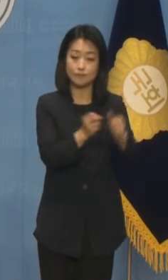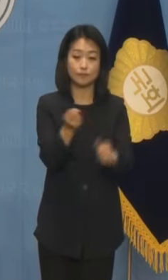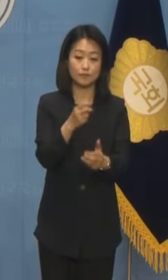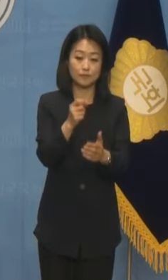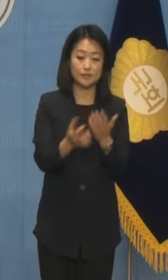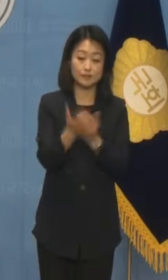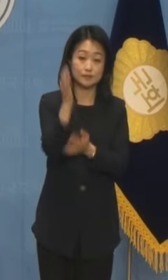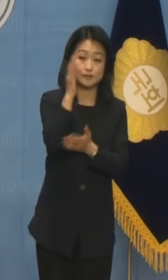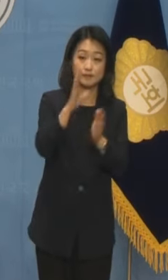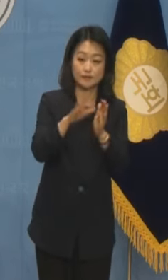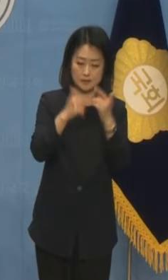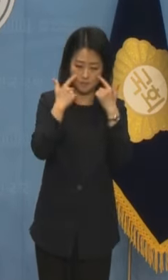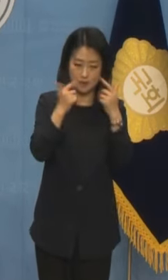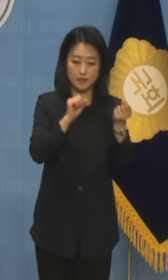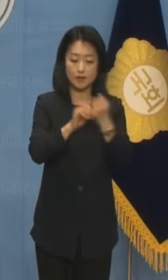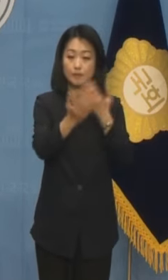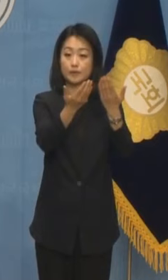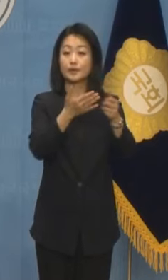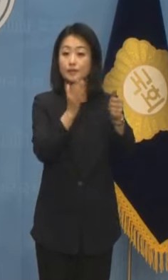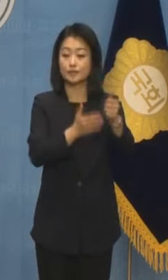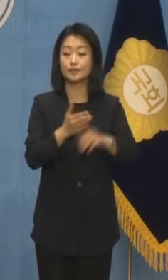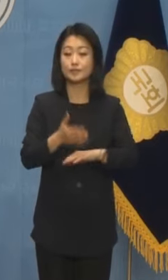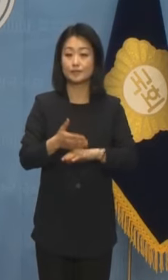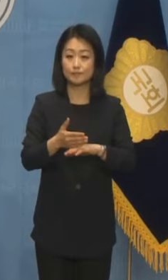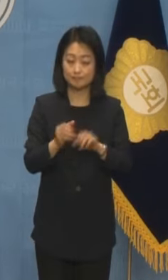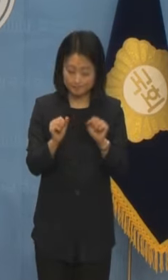의혹이 해소될 것입니다. 감사합니다.